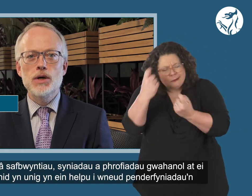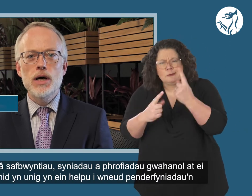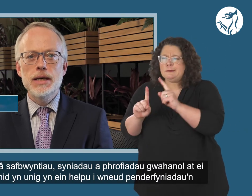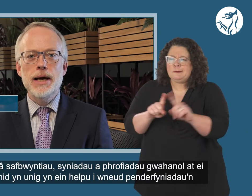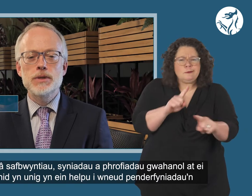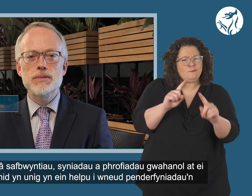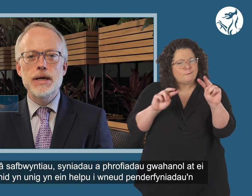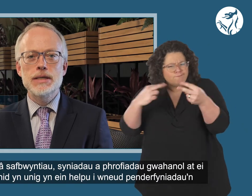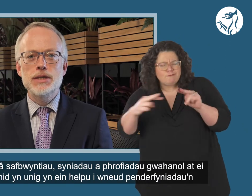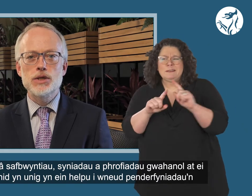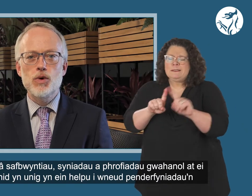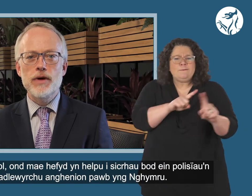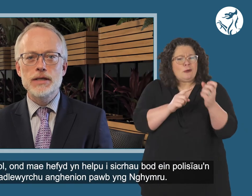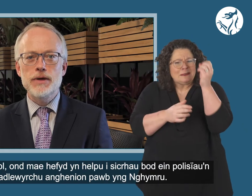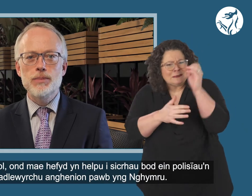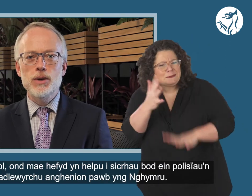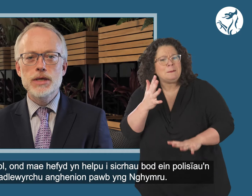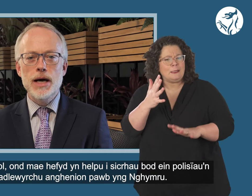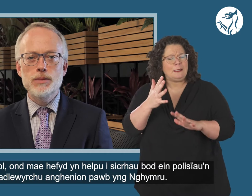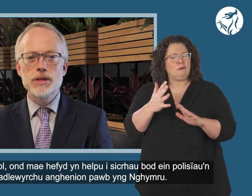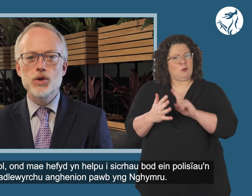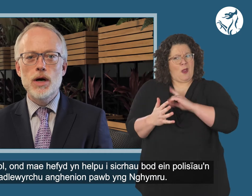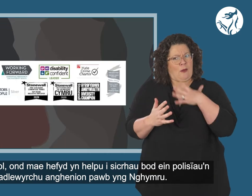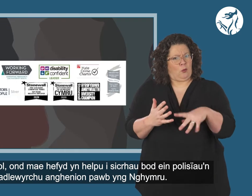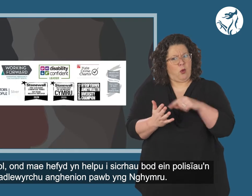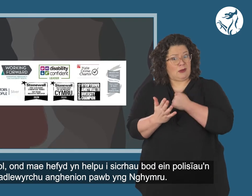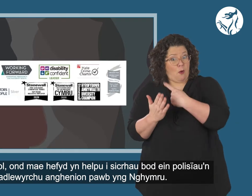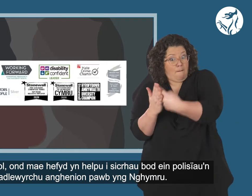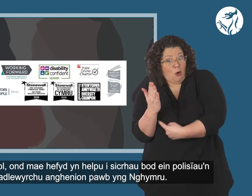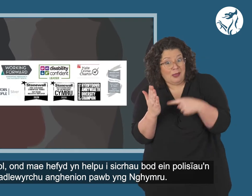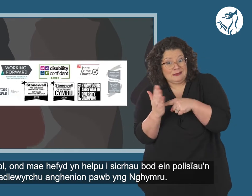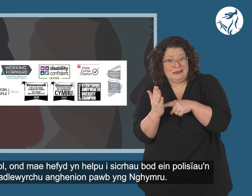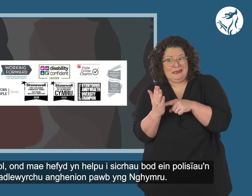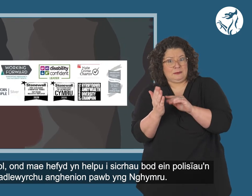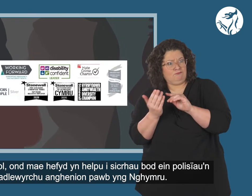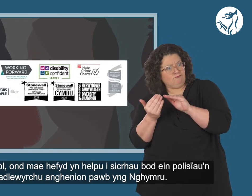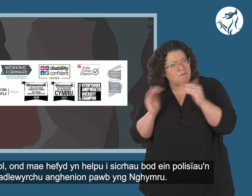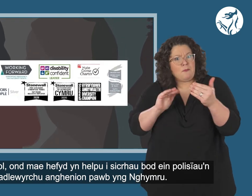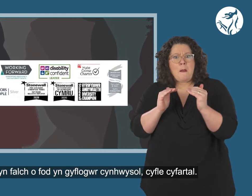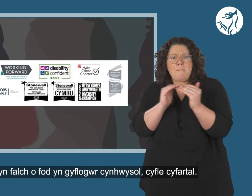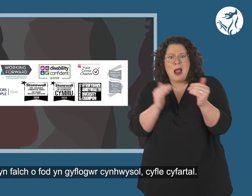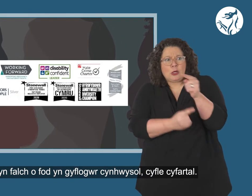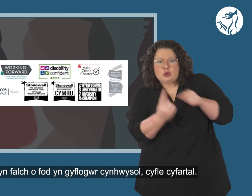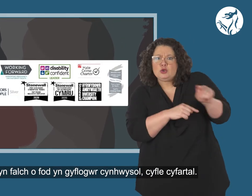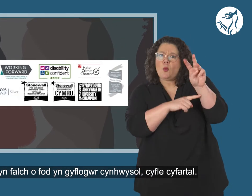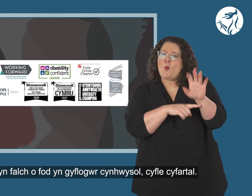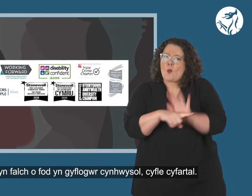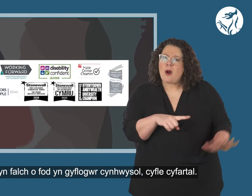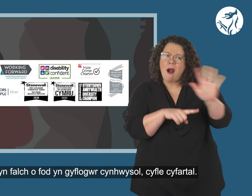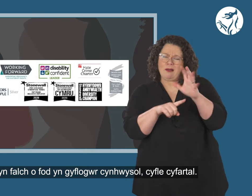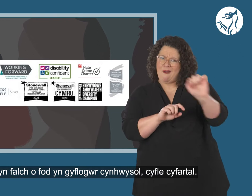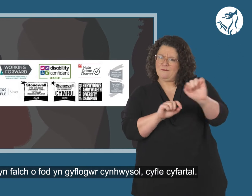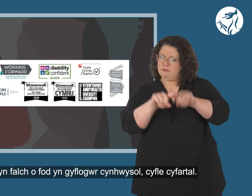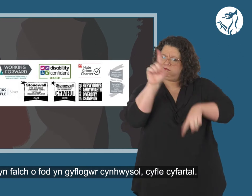not only helps us make decisions more effectively, but it also helps ensure our policies reflect the needs of everyone in Wales. We're proud to be an